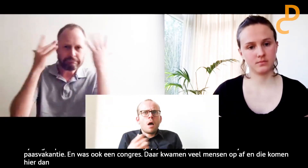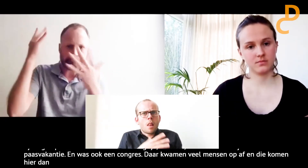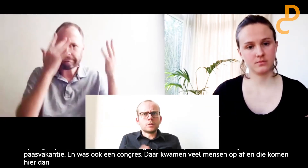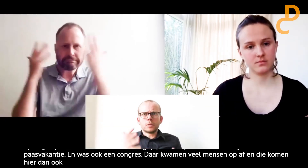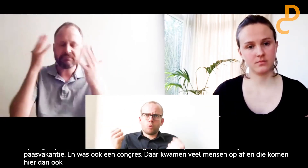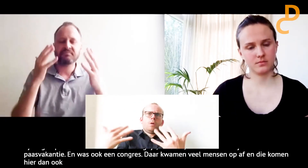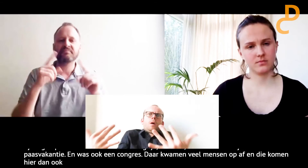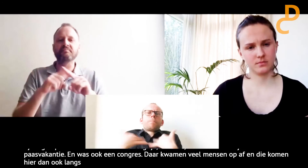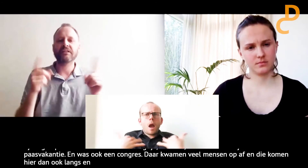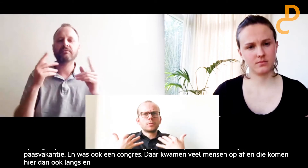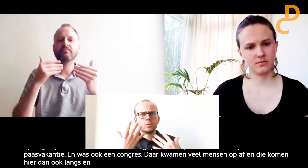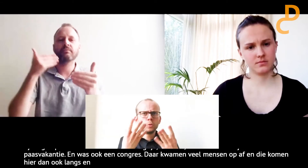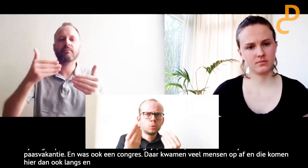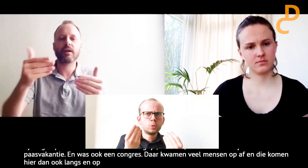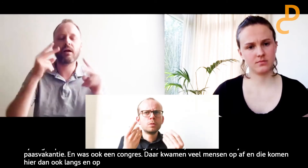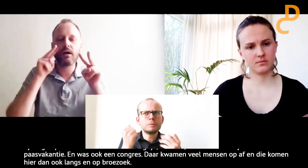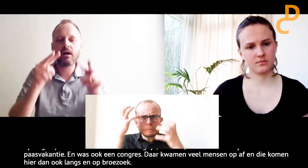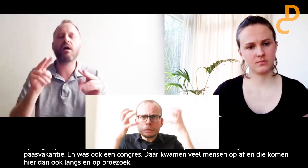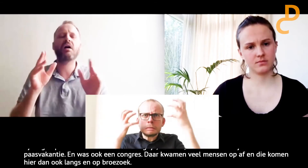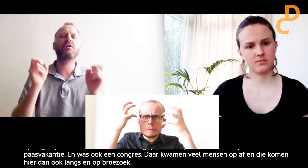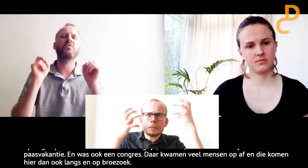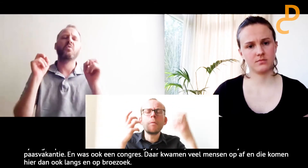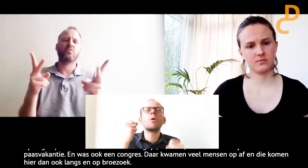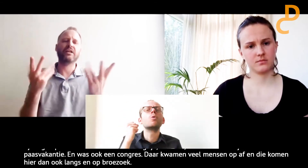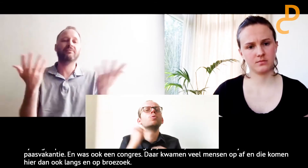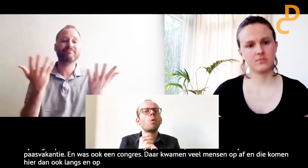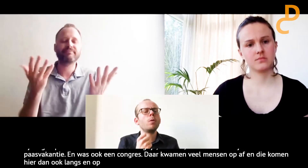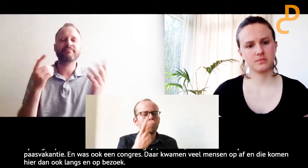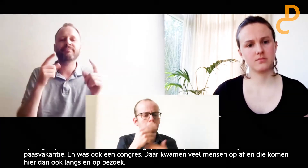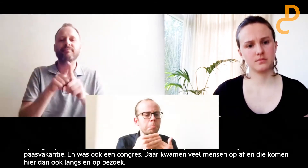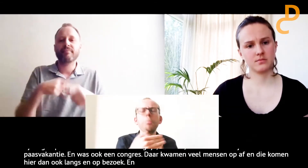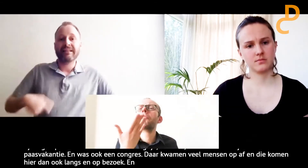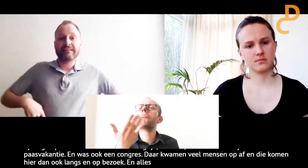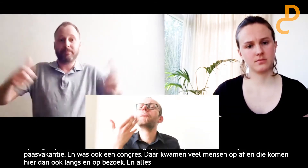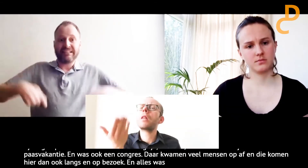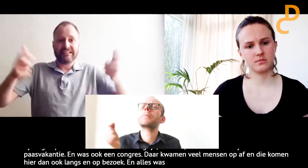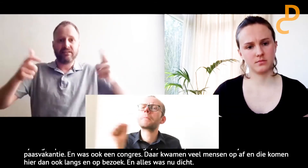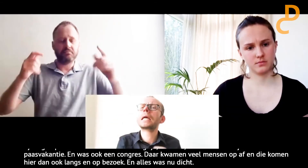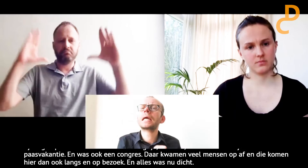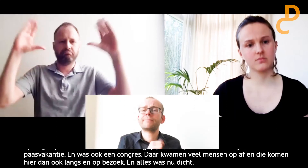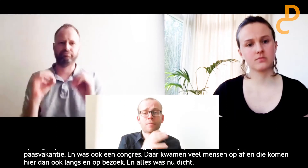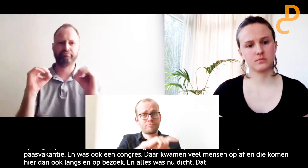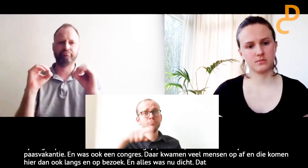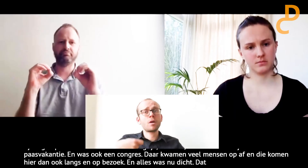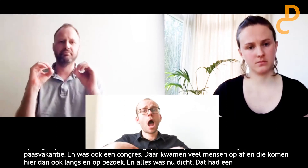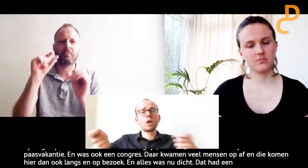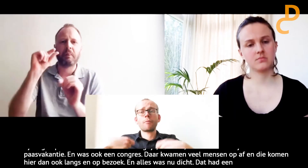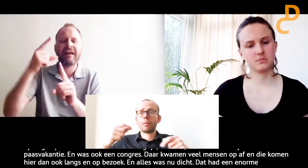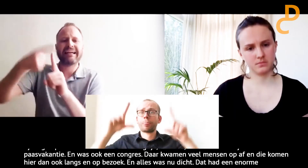goede tijden. En alles was nu dicht. Dus dat had een enorme impact. En ja, daar maak ik ook wel zorgen over. Maar het valt wel mee. Want